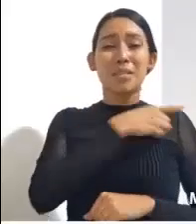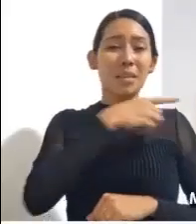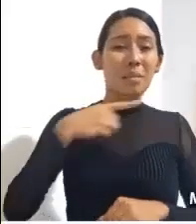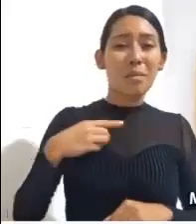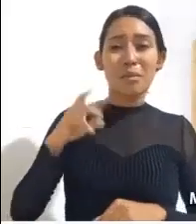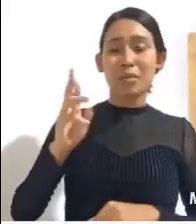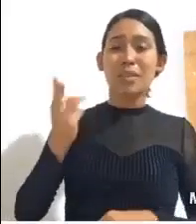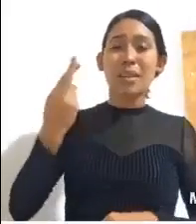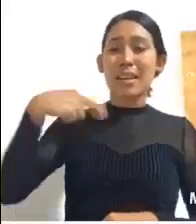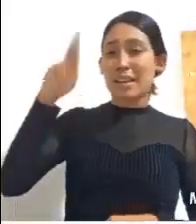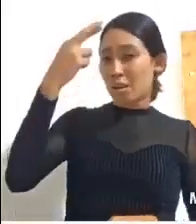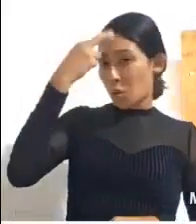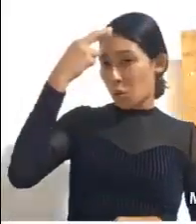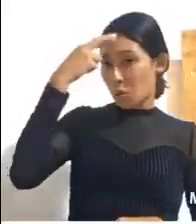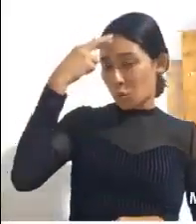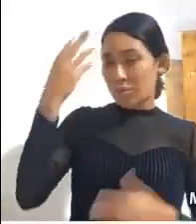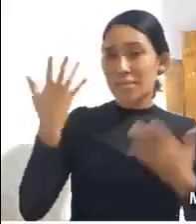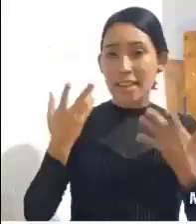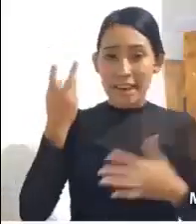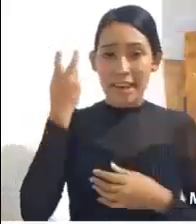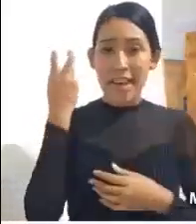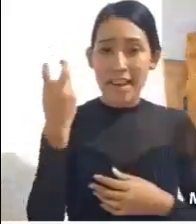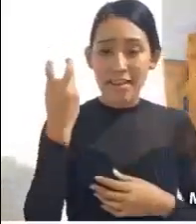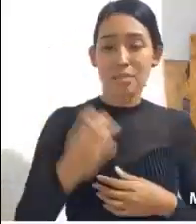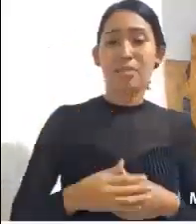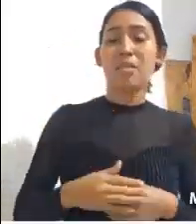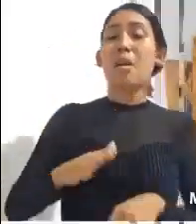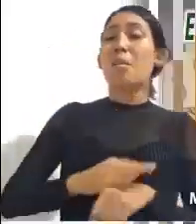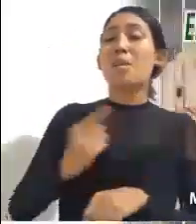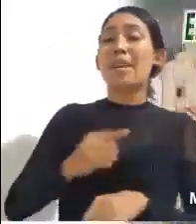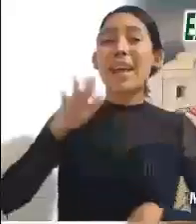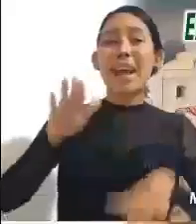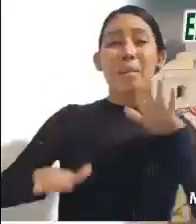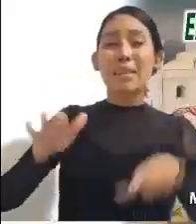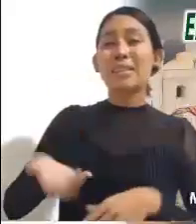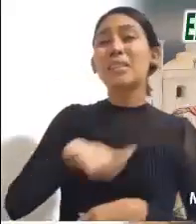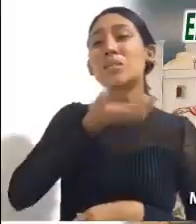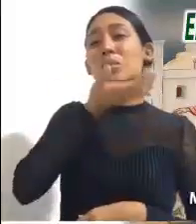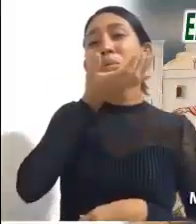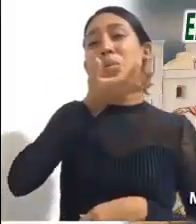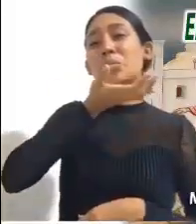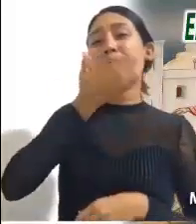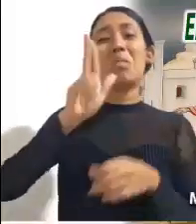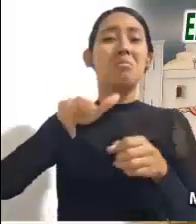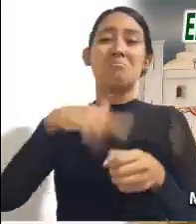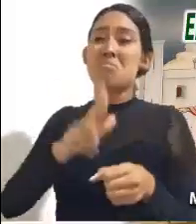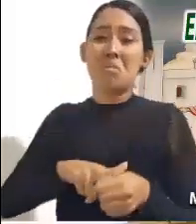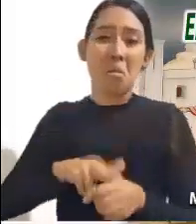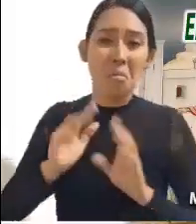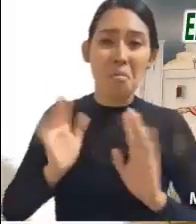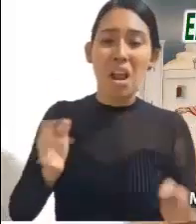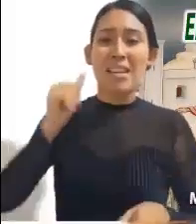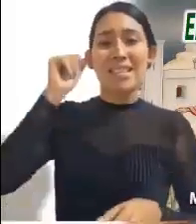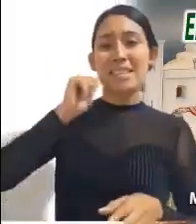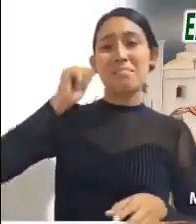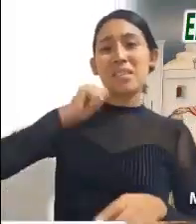aislamiento que podremos reconocer. A veces desapercibidas porque la costumbre nos ha hecho ver como algo normal.